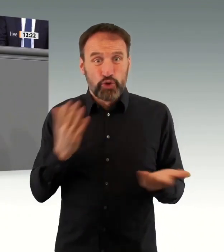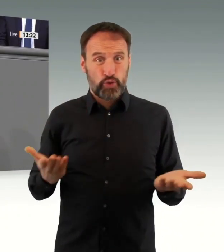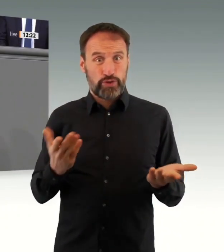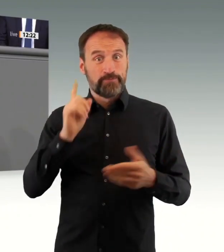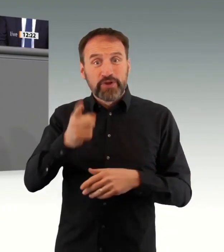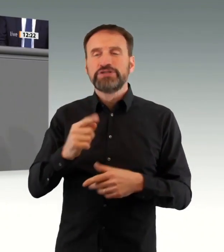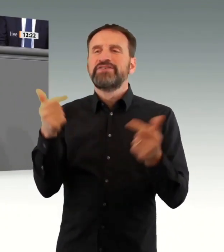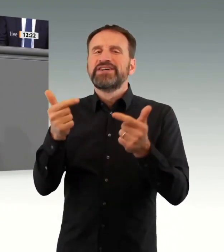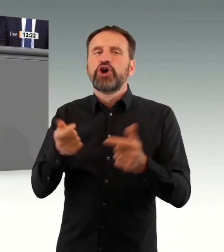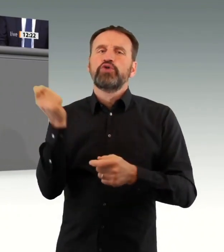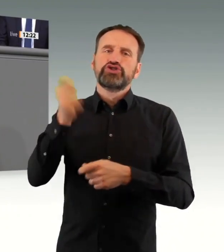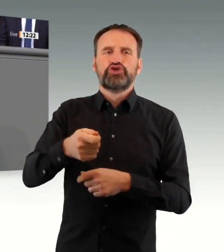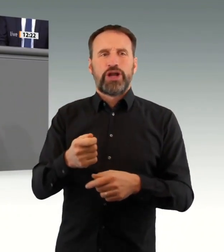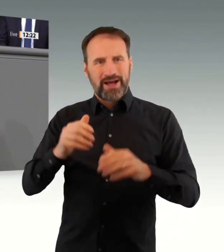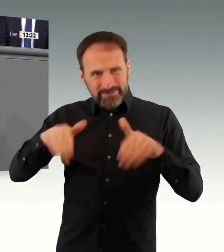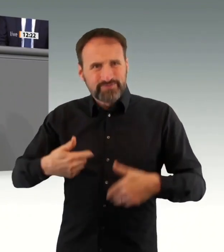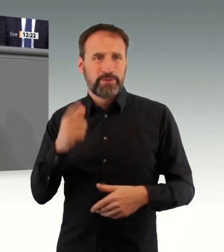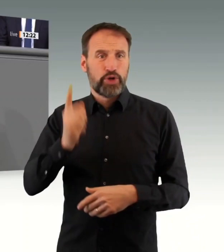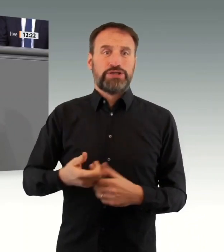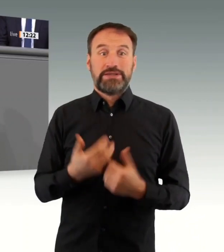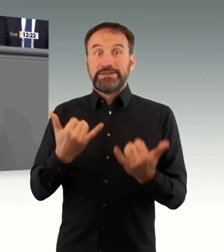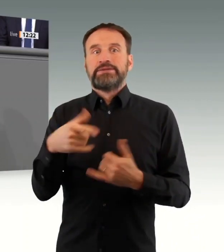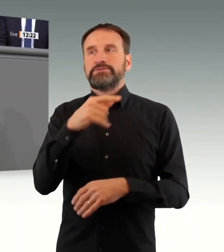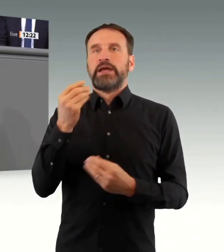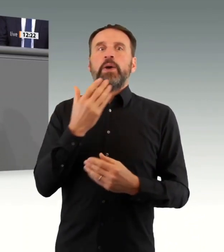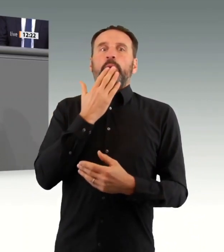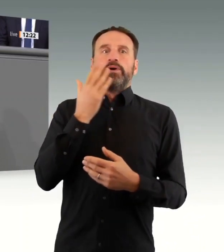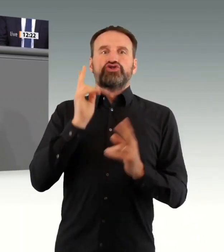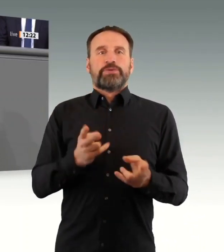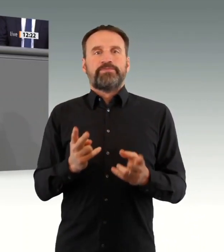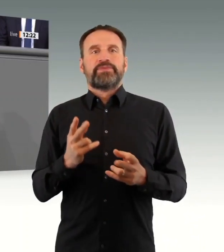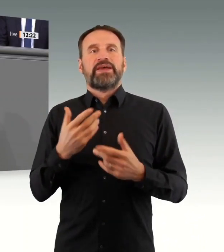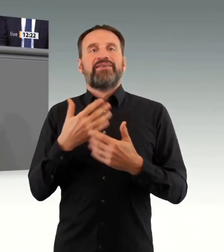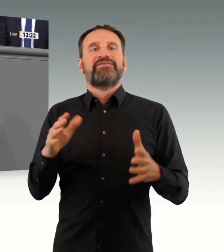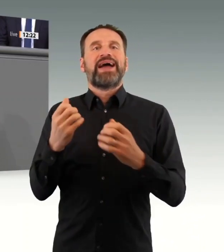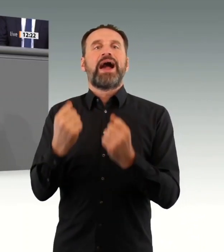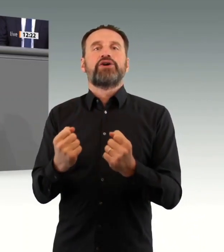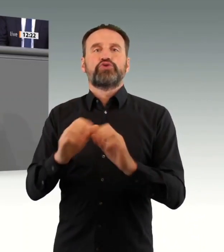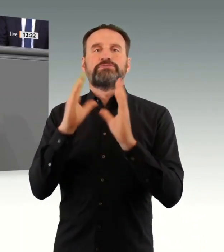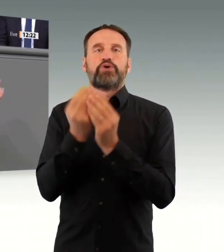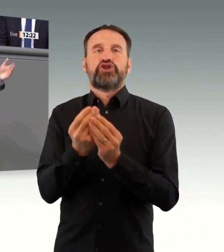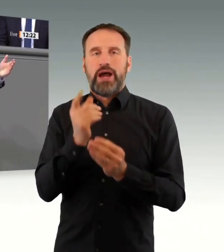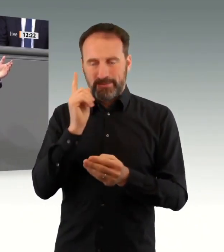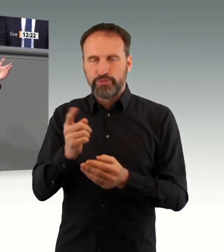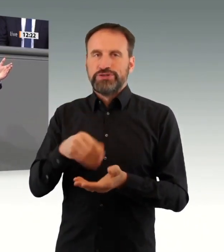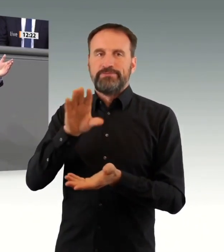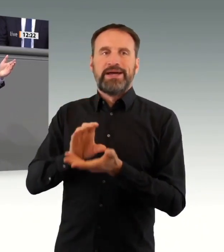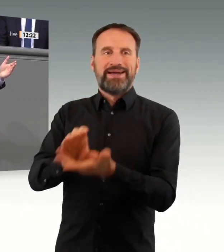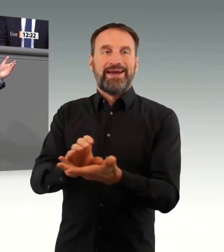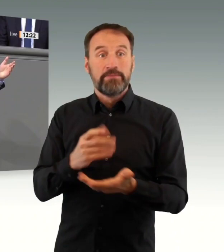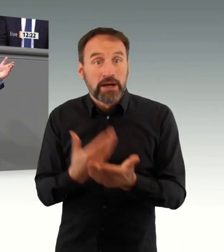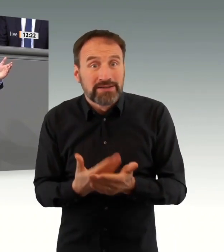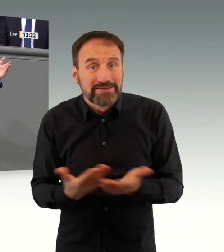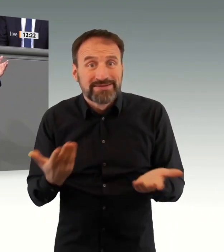Dank und Anerkennung. Darauf haben die Ministerpräsidenten auch am 18. November darauf hingewiesen und beschlossen. Aber wo bleiben die